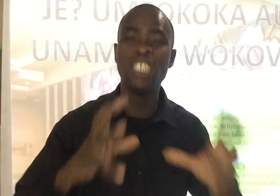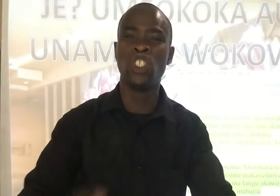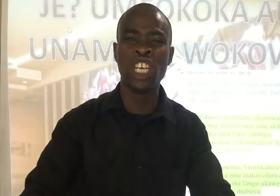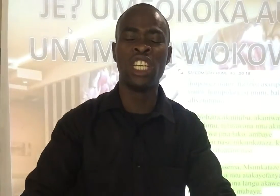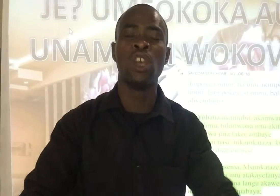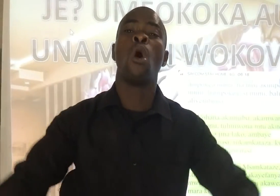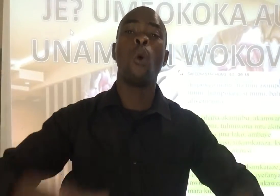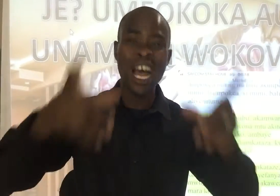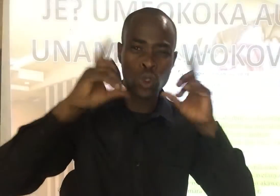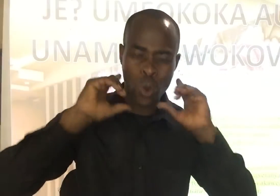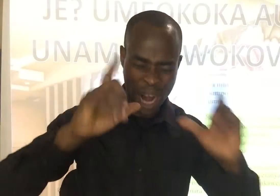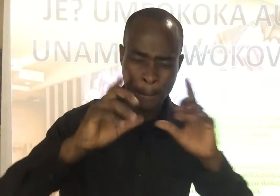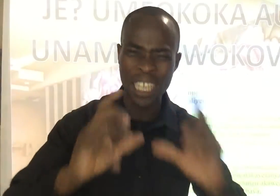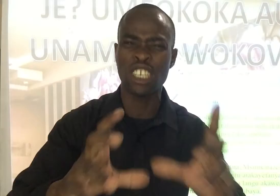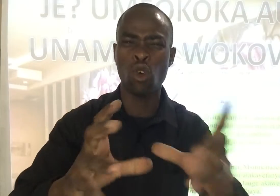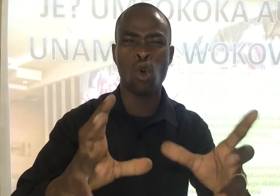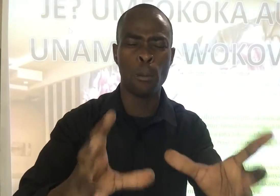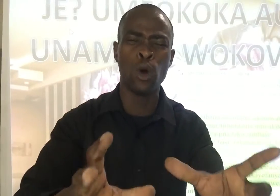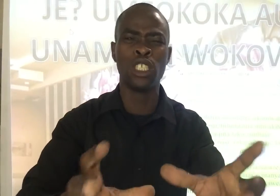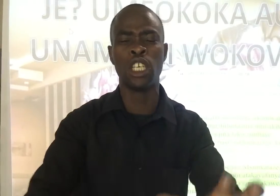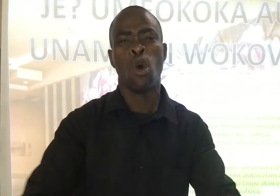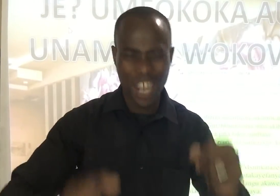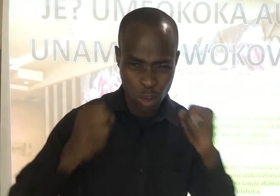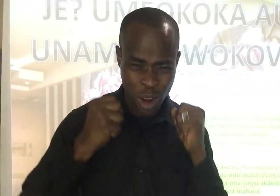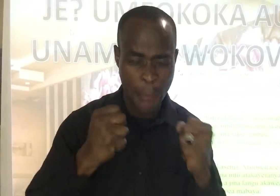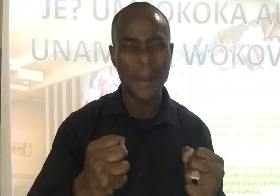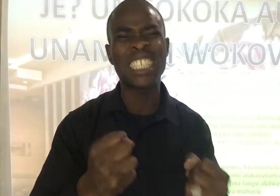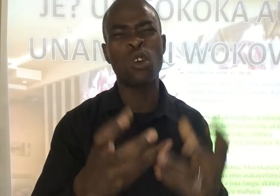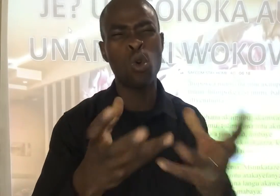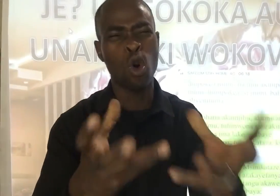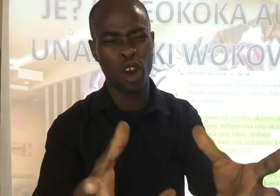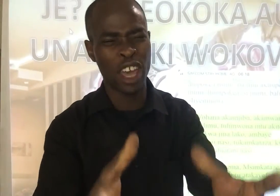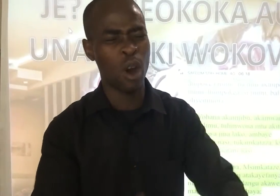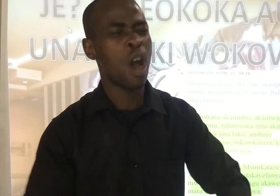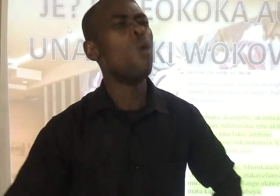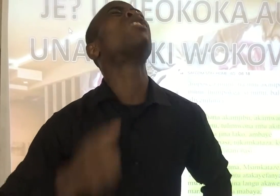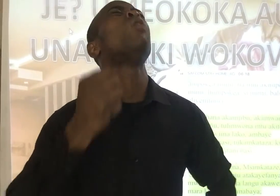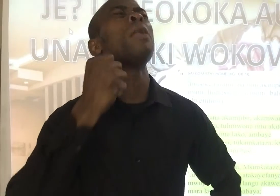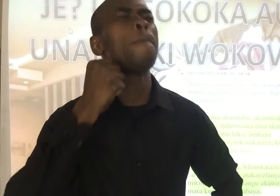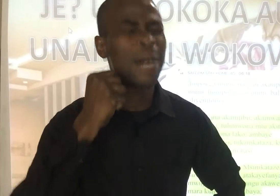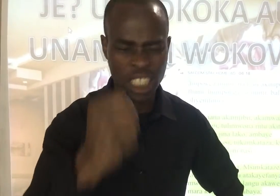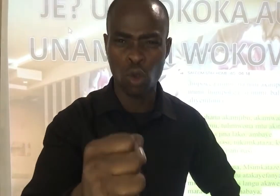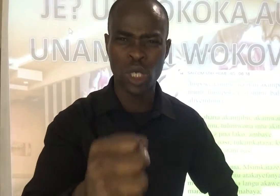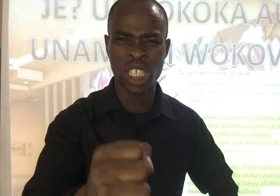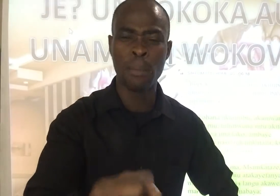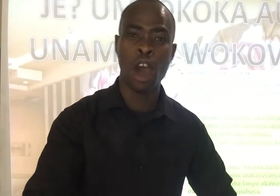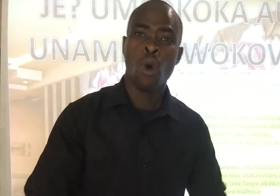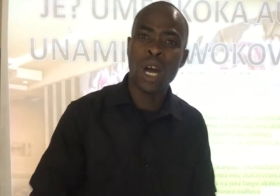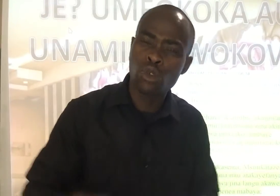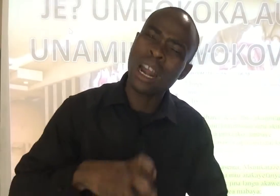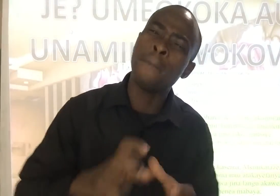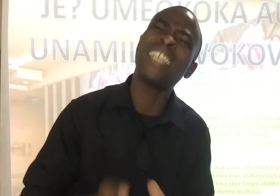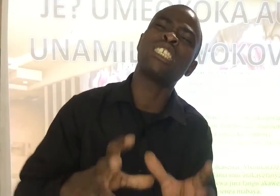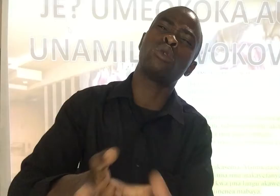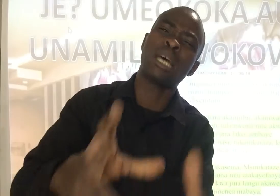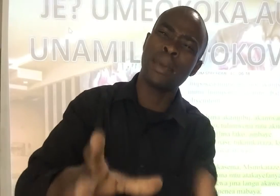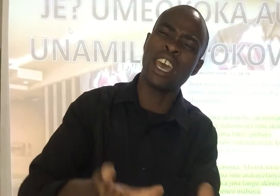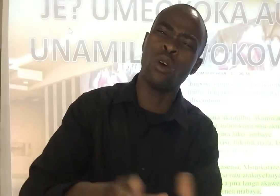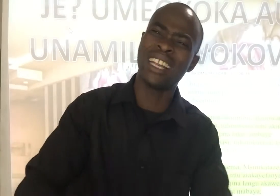injiri Watu wanapata ukombozi Watu wanapata kuokolewa Watu wanapata uzima Watu wanapata kusamehewa